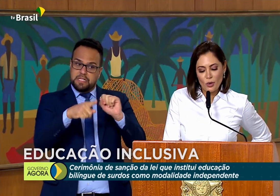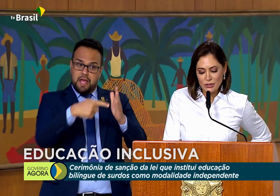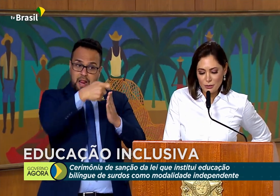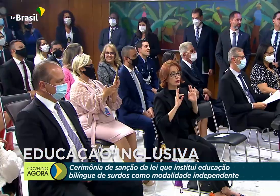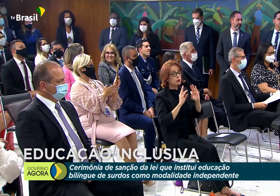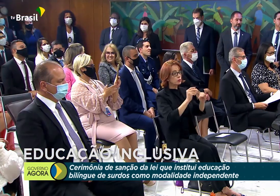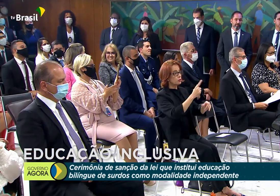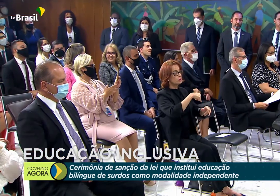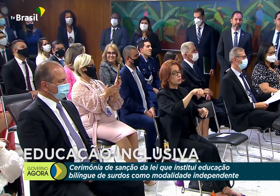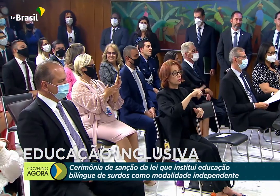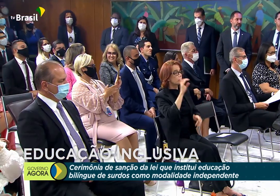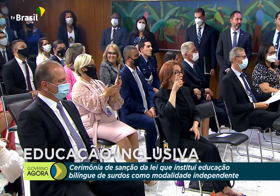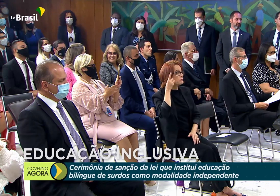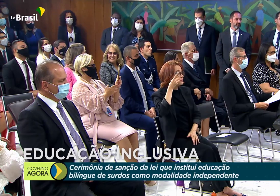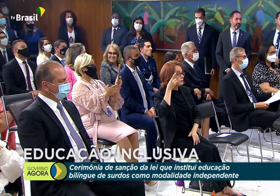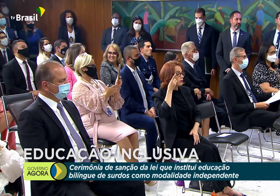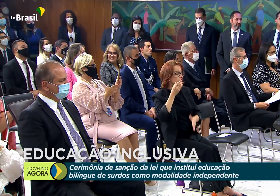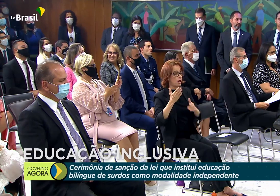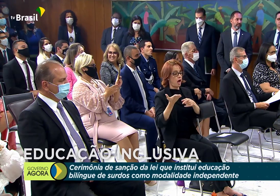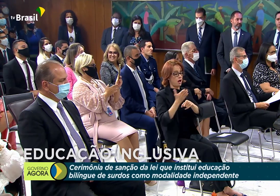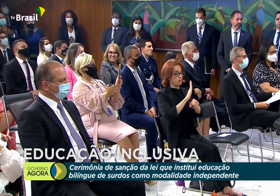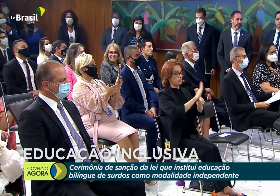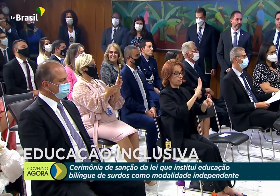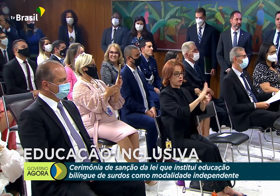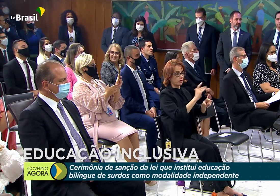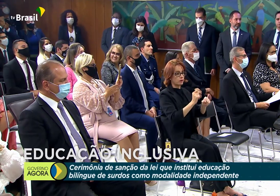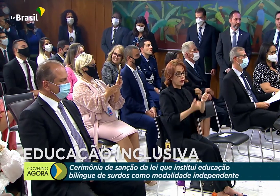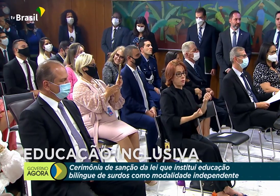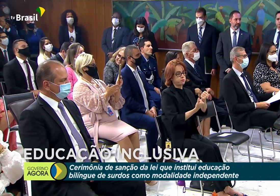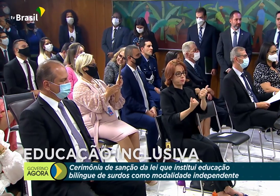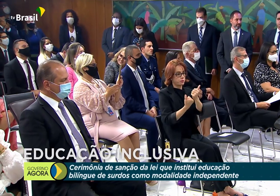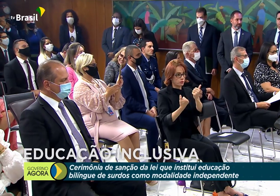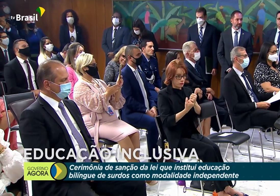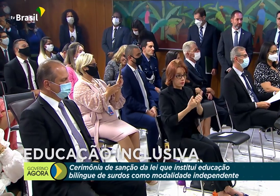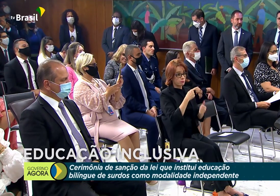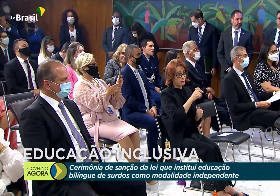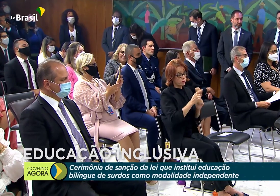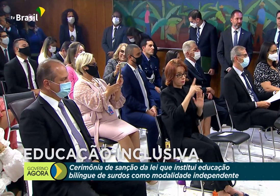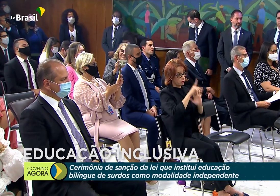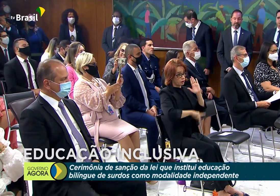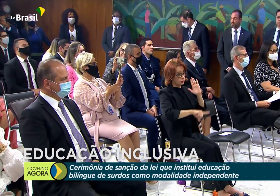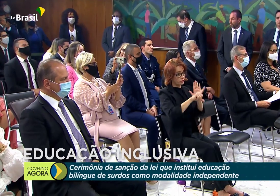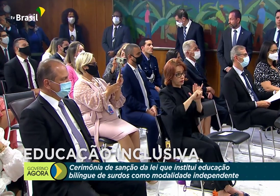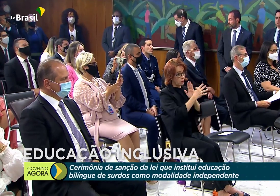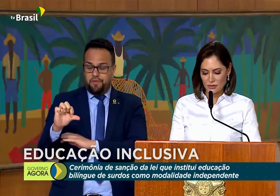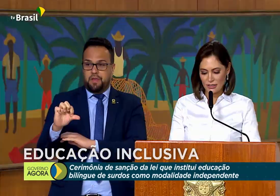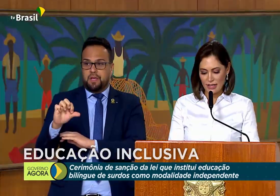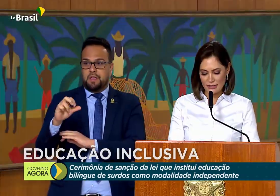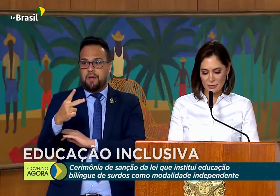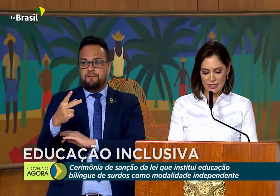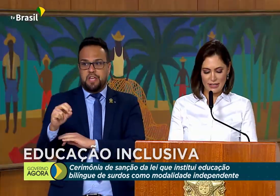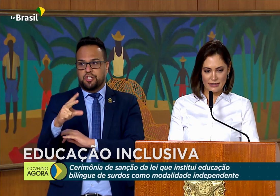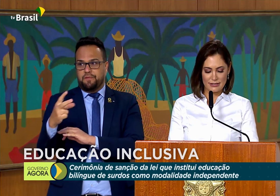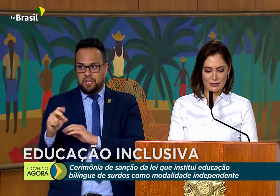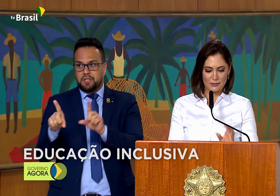contribuíram para aprovação do Projeto de Lei 4909 de 2020 e demais autoridades presentes.